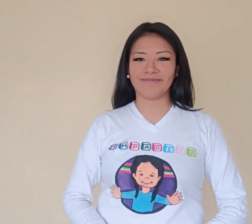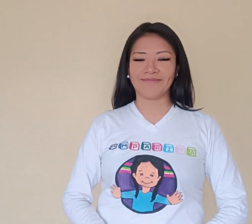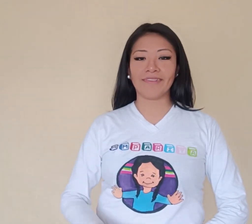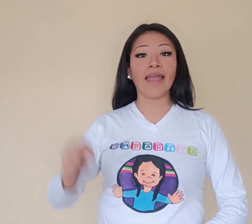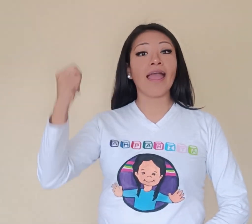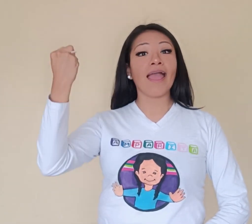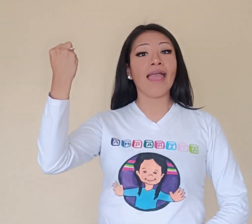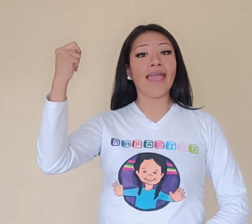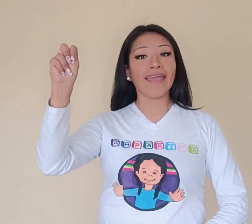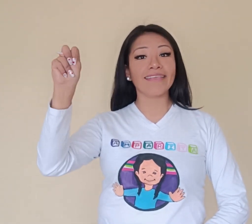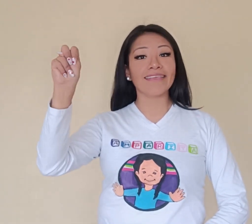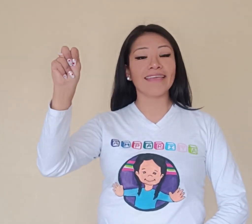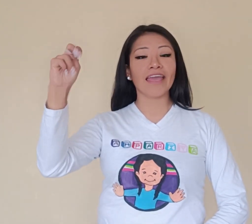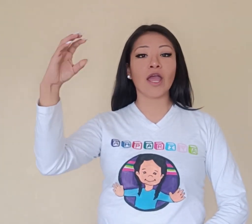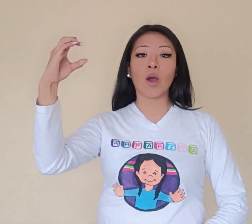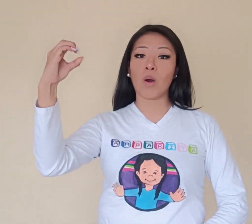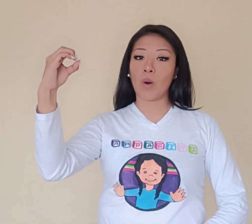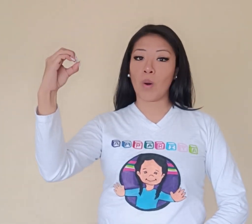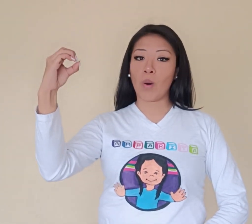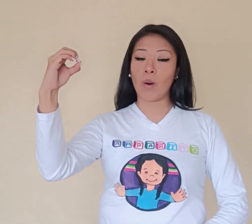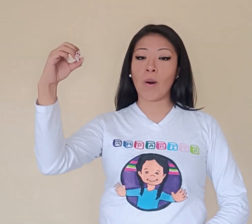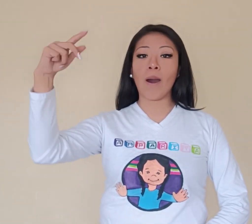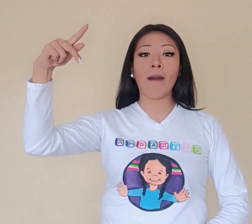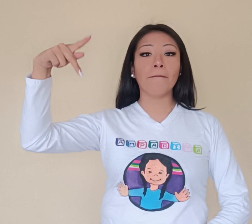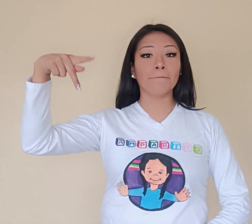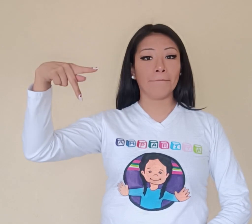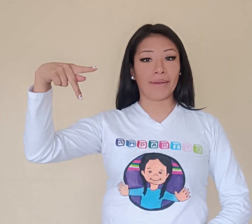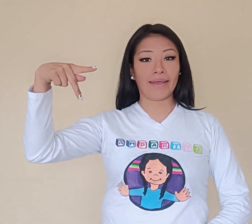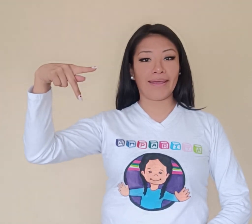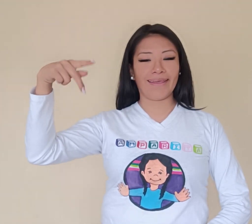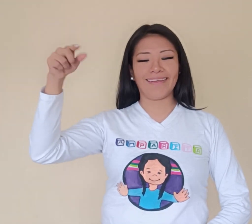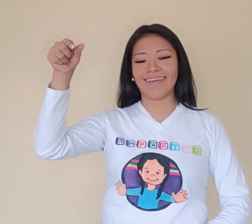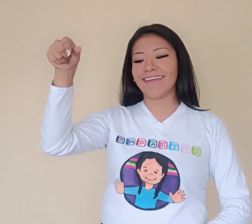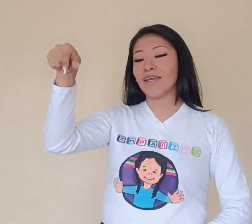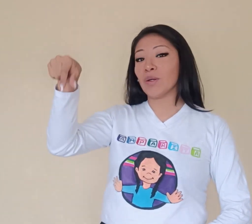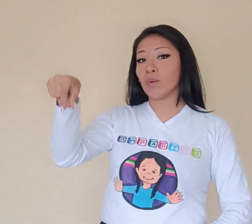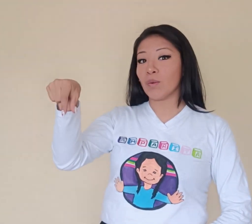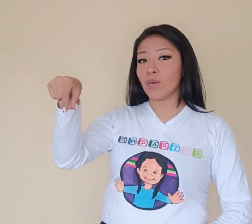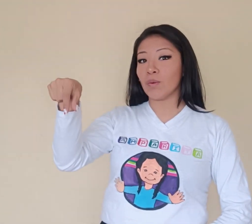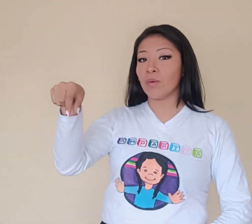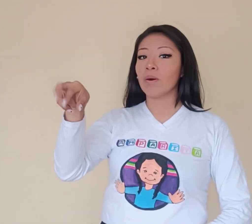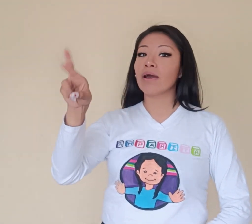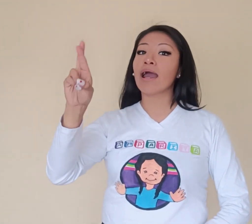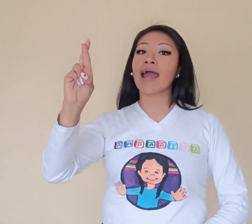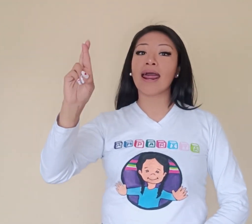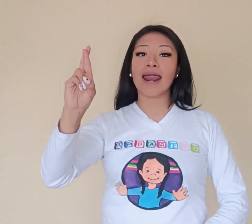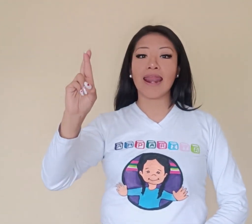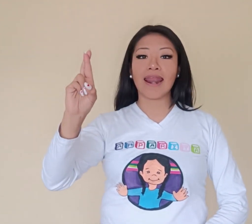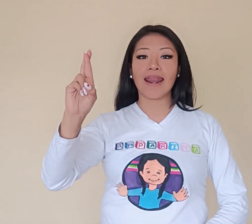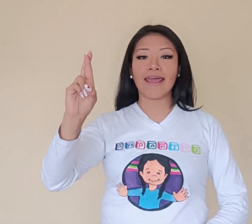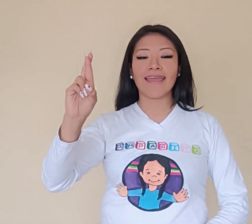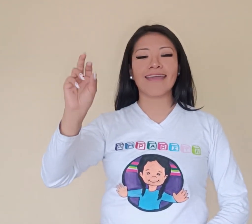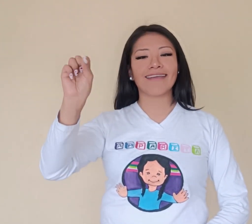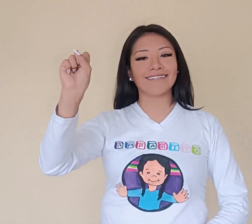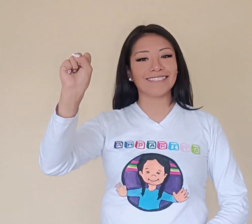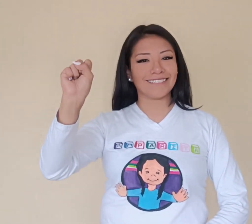Ñ, O, P, Q, R, S,